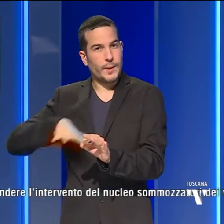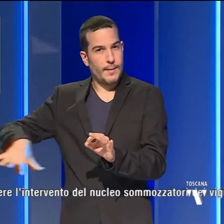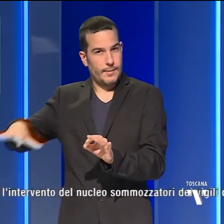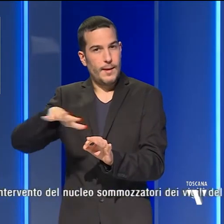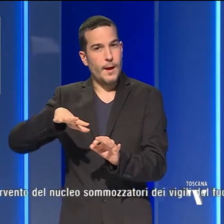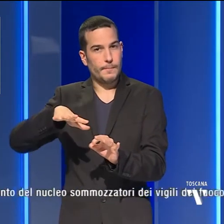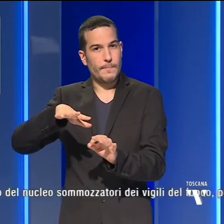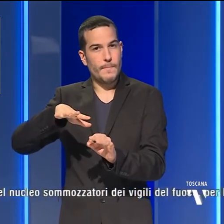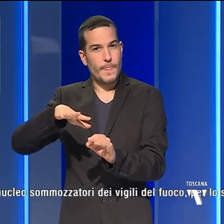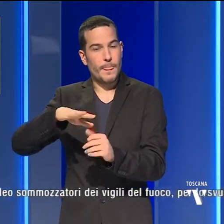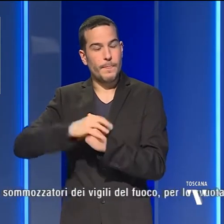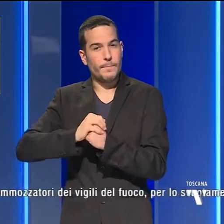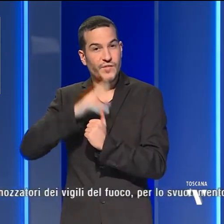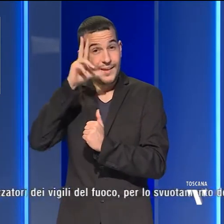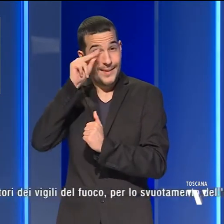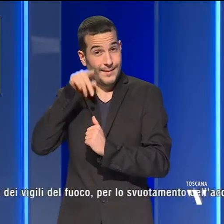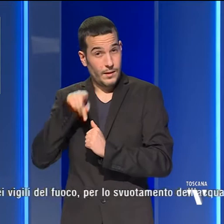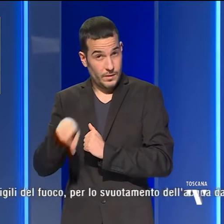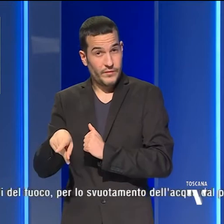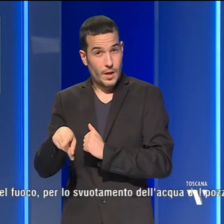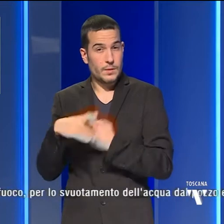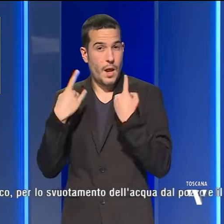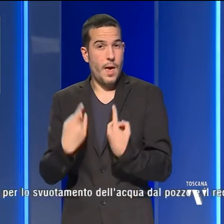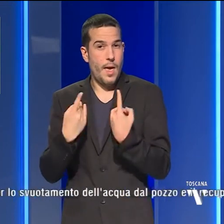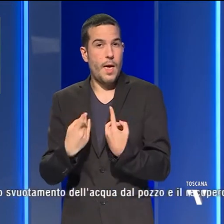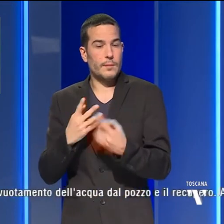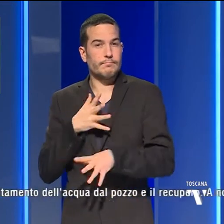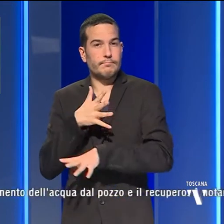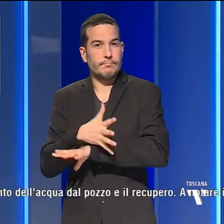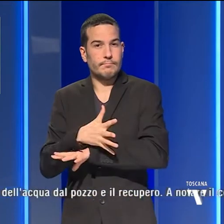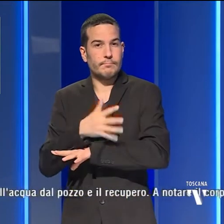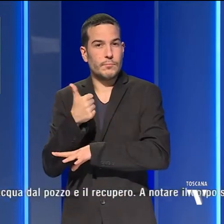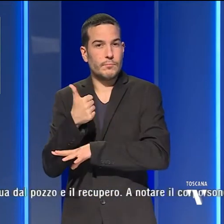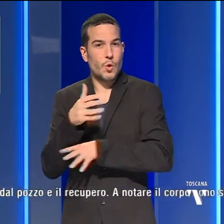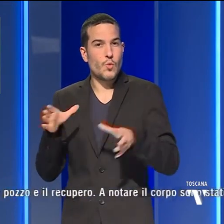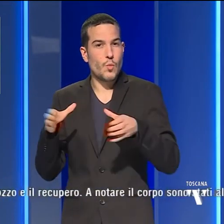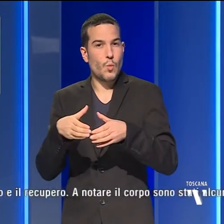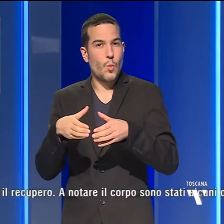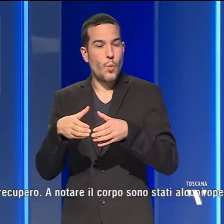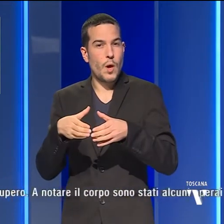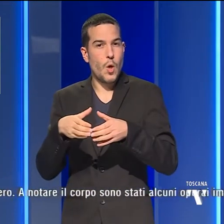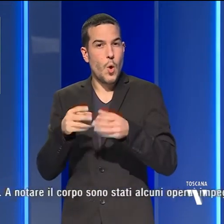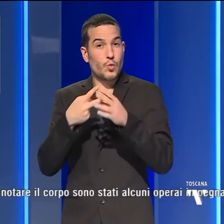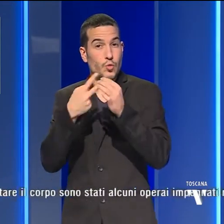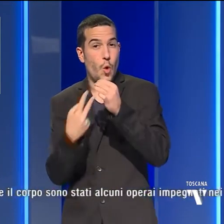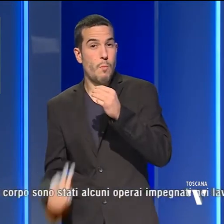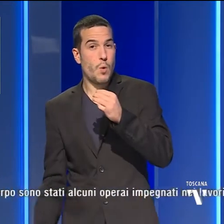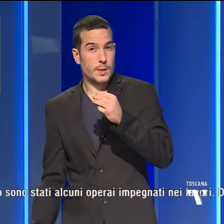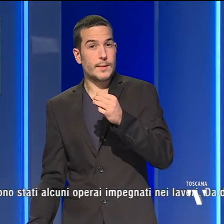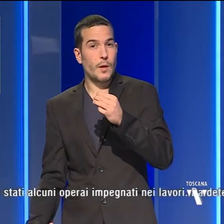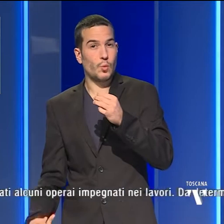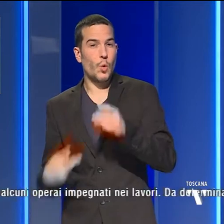Per l'identificazione, atteso l'intervento del nucleo, sommozzatori dei vigili del fuoco per